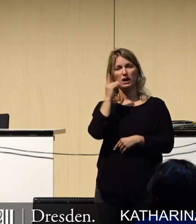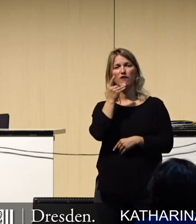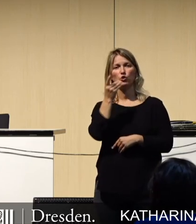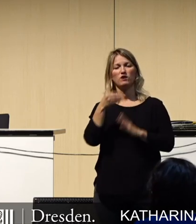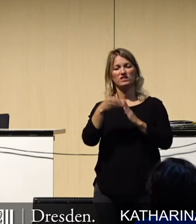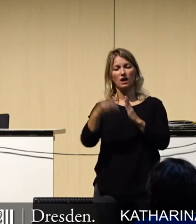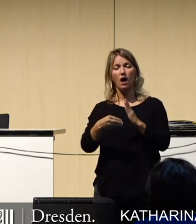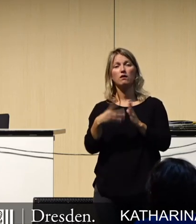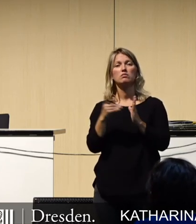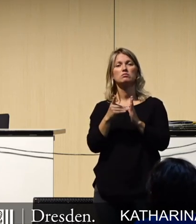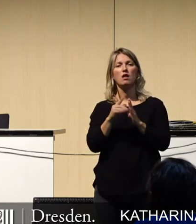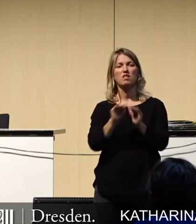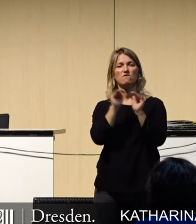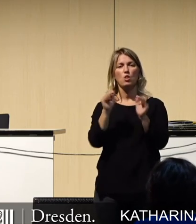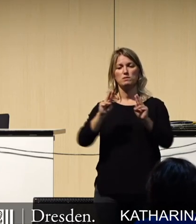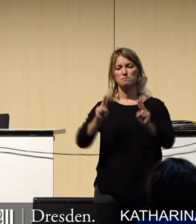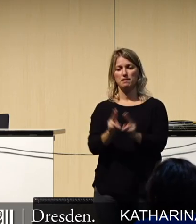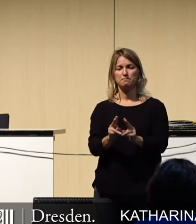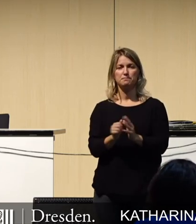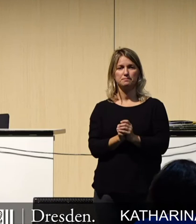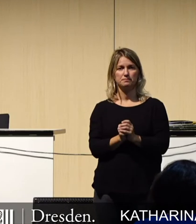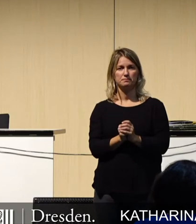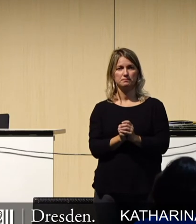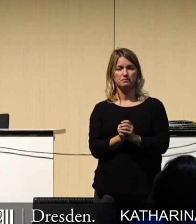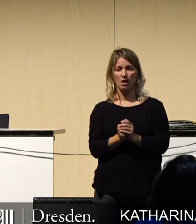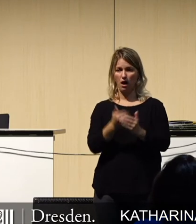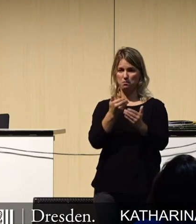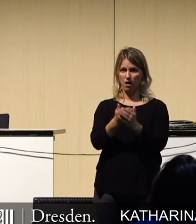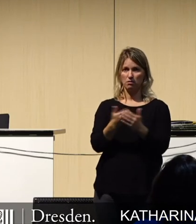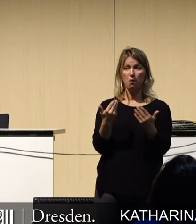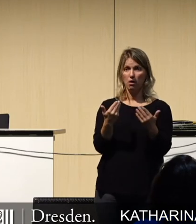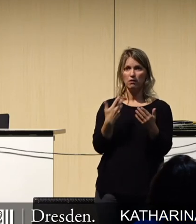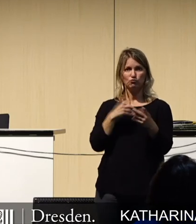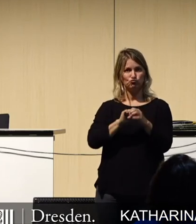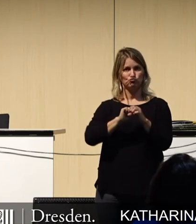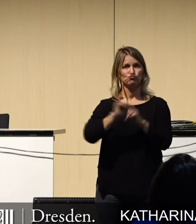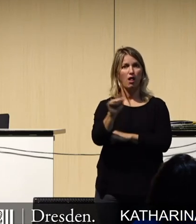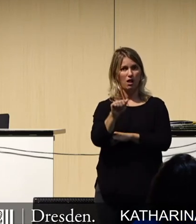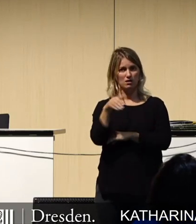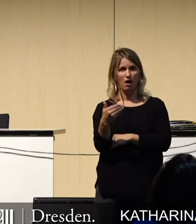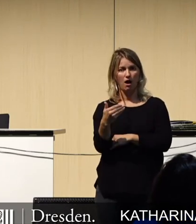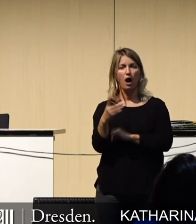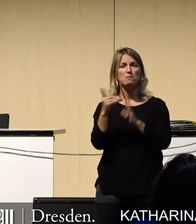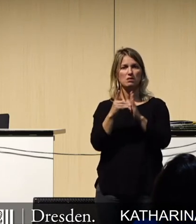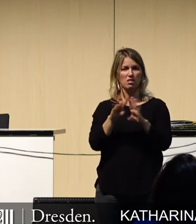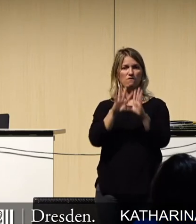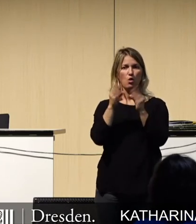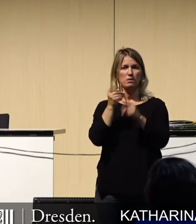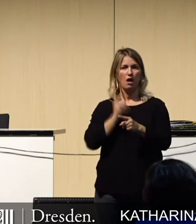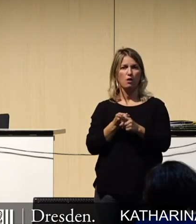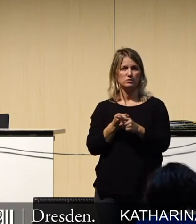geringen Datenvolumen? Und letztendlich kann ich dann besonders schnell mein geringes Datenvolumen aufbrauchen.